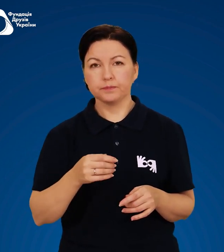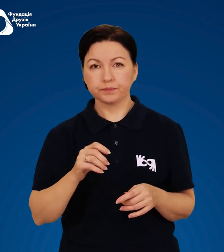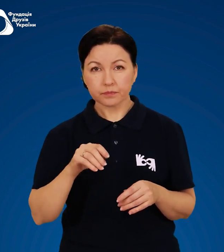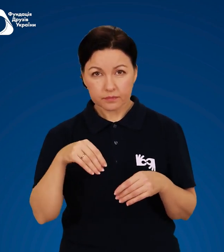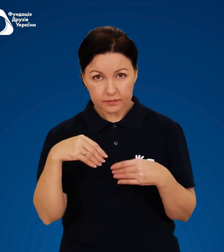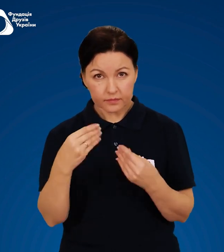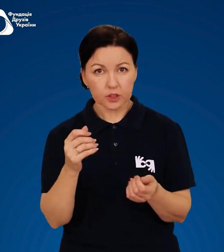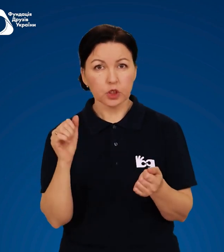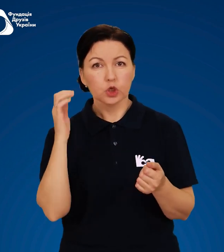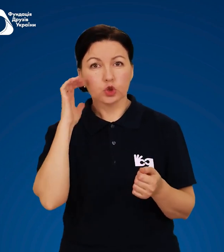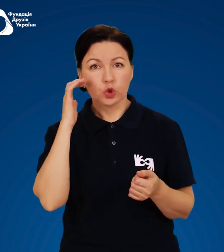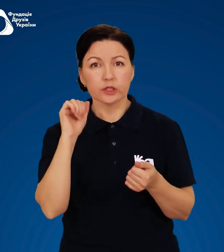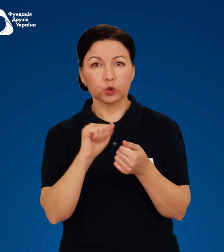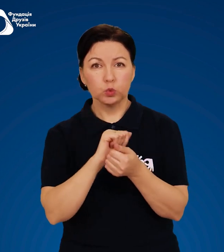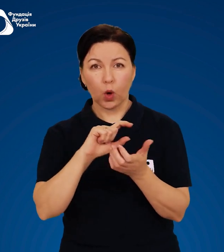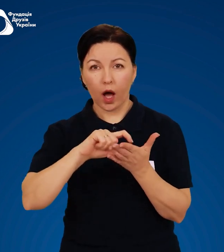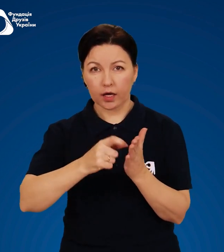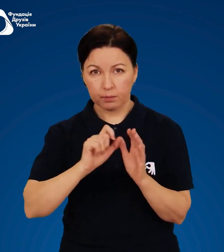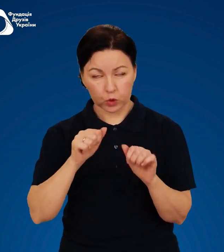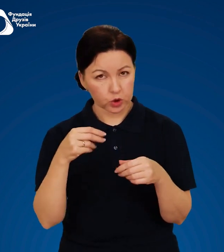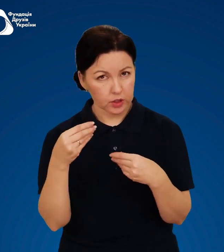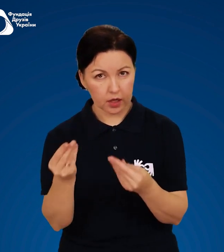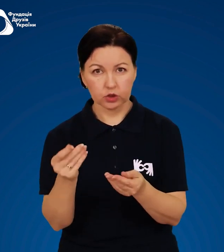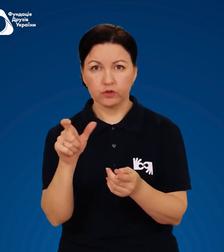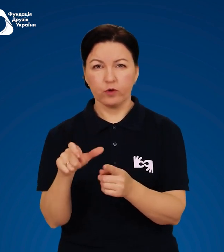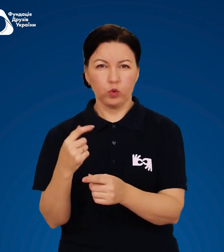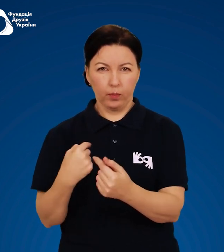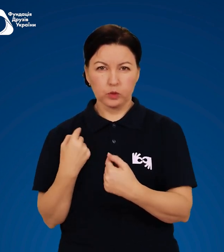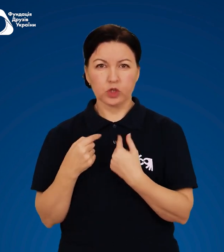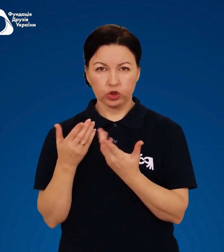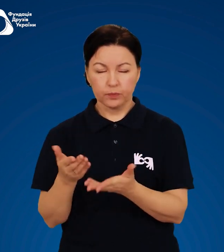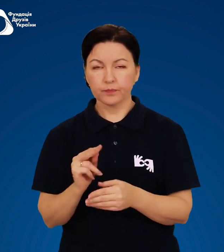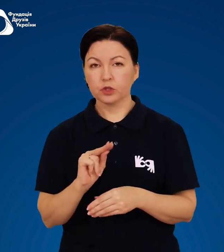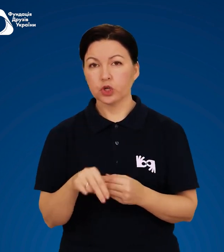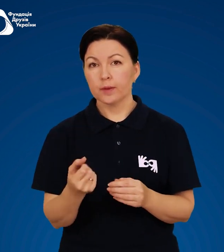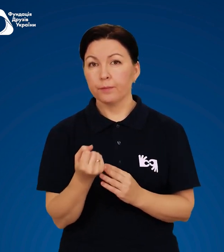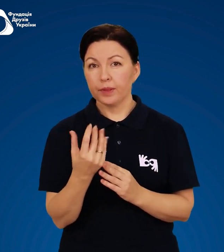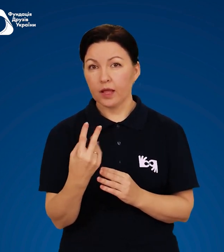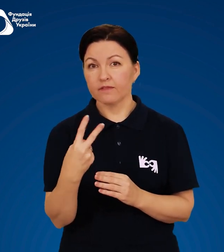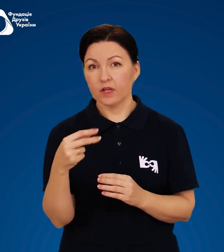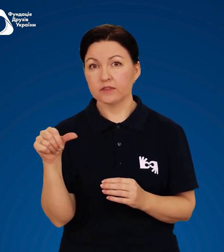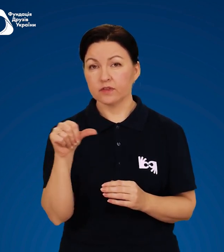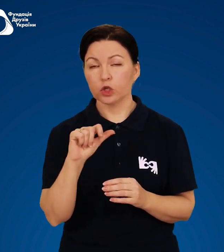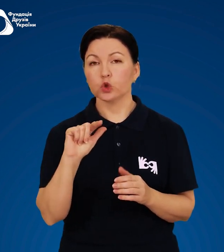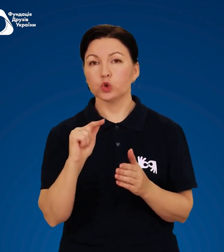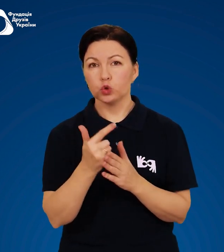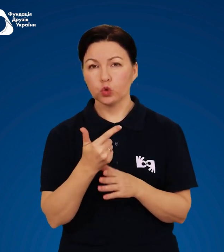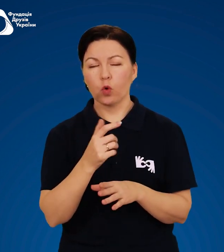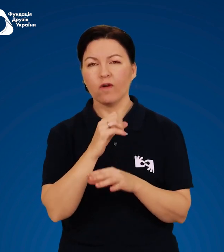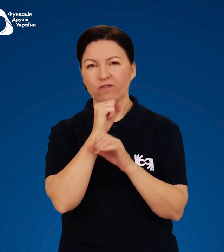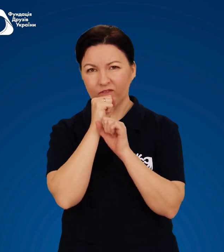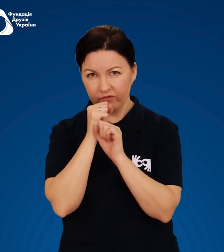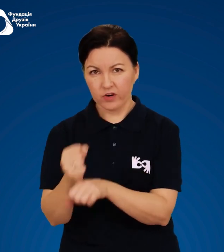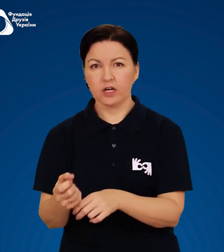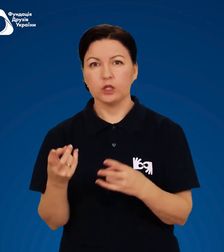постраждалому чорні сухарі. Через 15-20 хвилин знову викликати